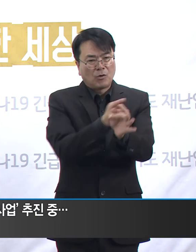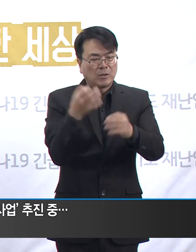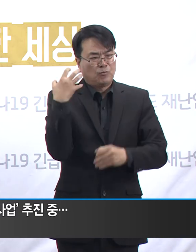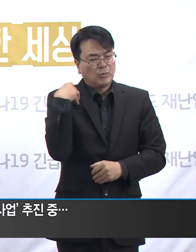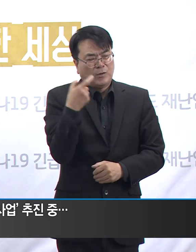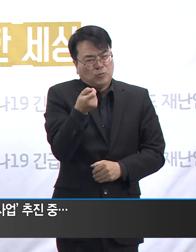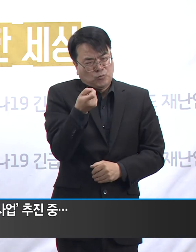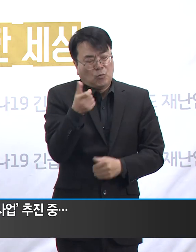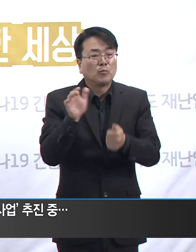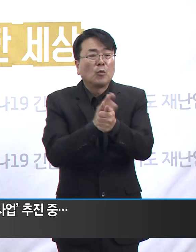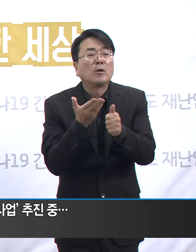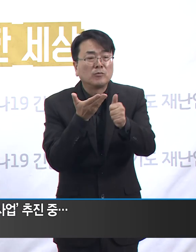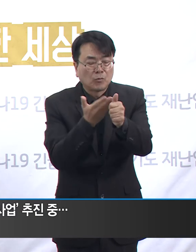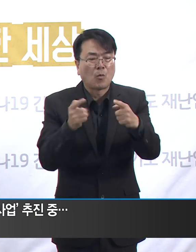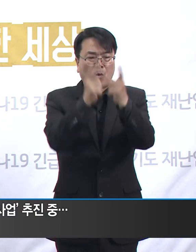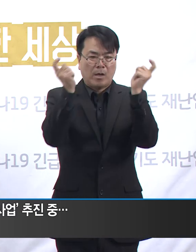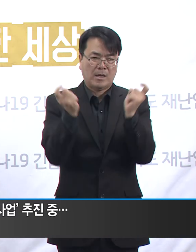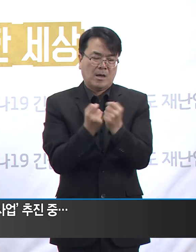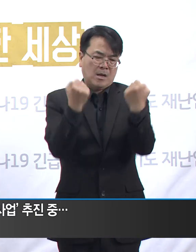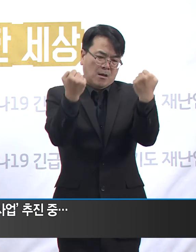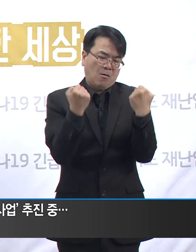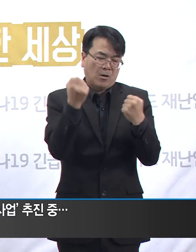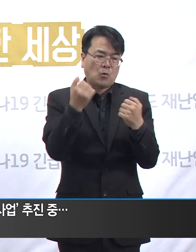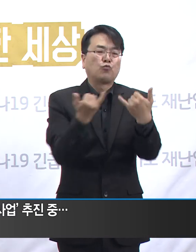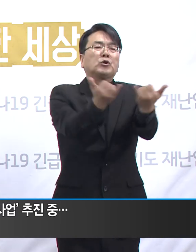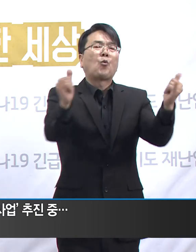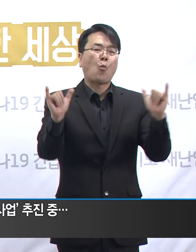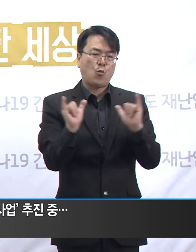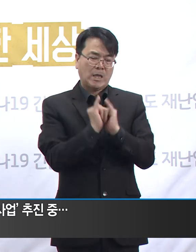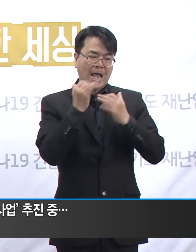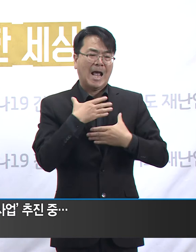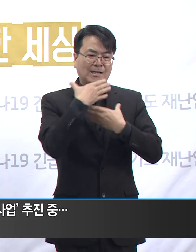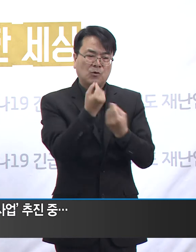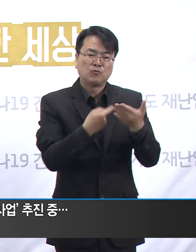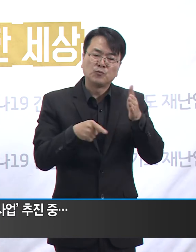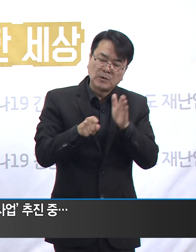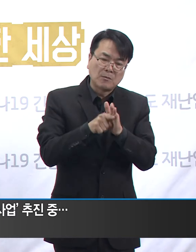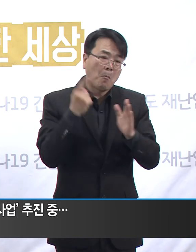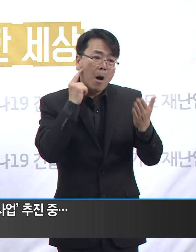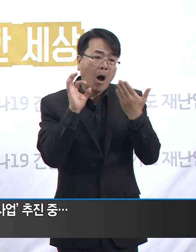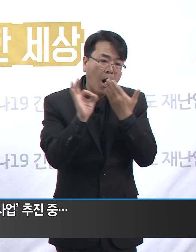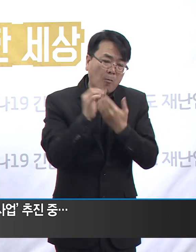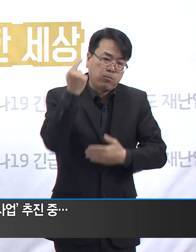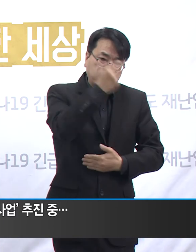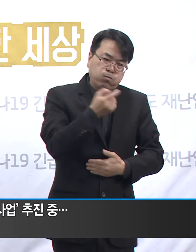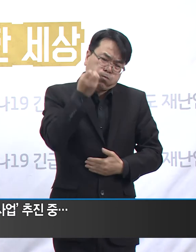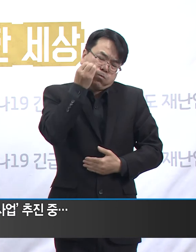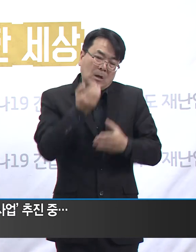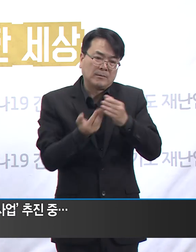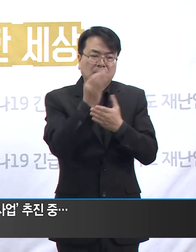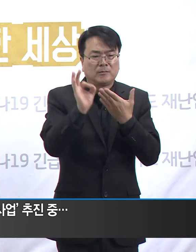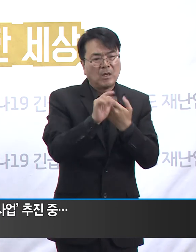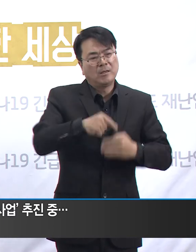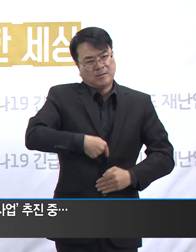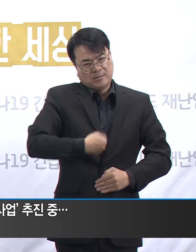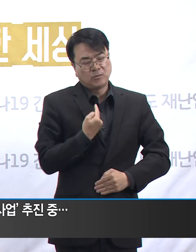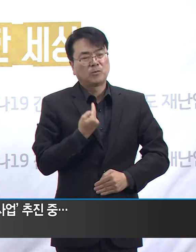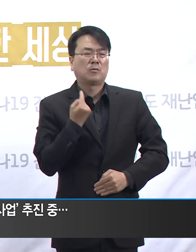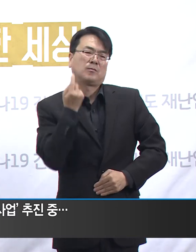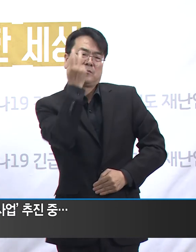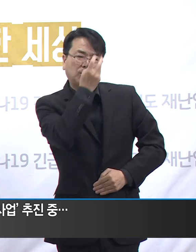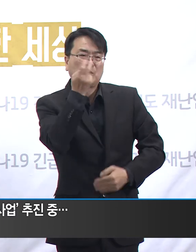개인의 건강 그리고 공동체의 안전을 위해서 증상이 있을 때 자발적으로 진단검사에 응해주시기를